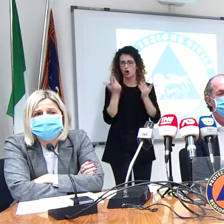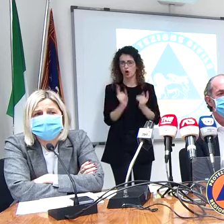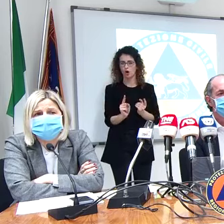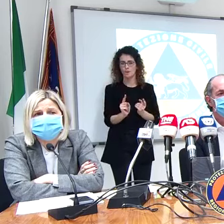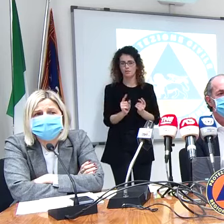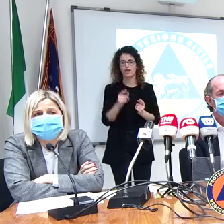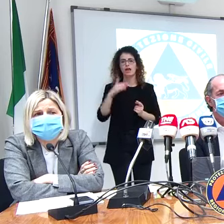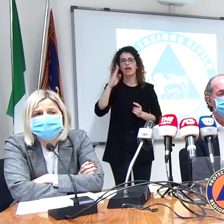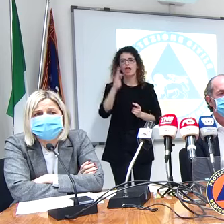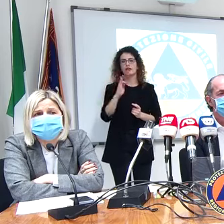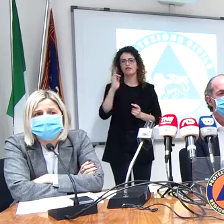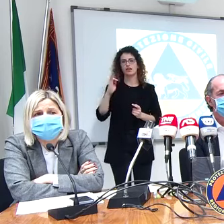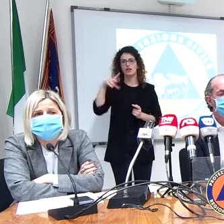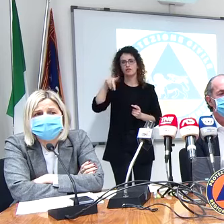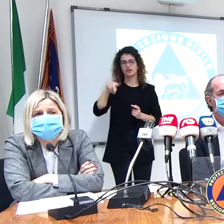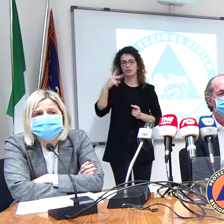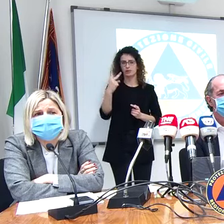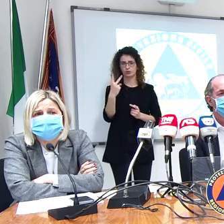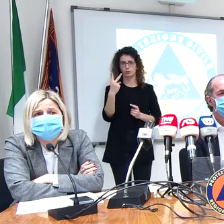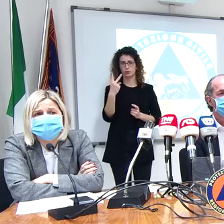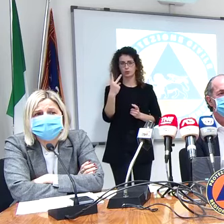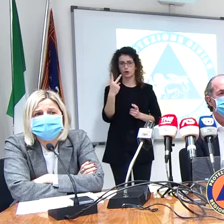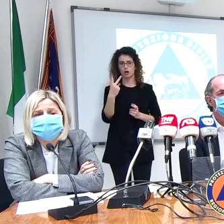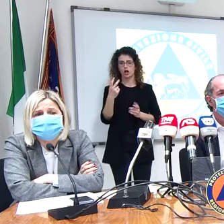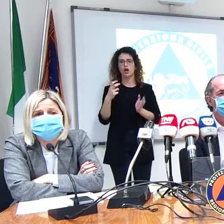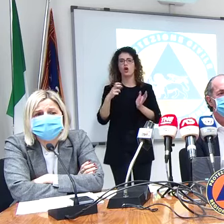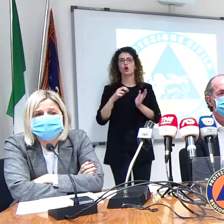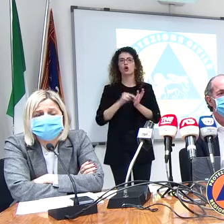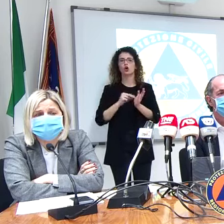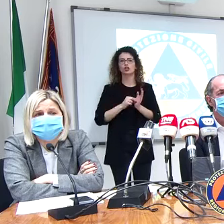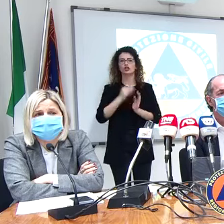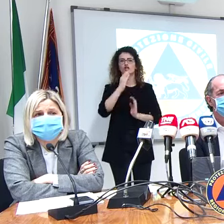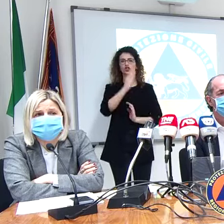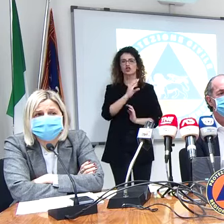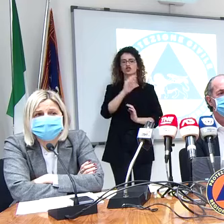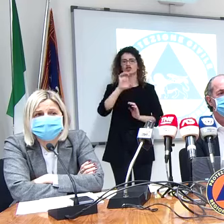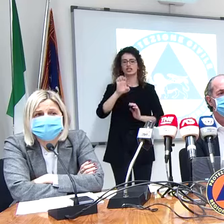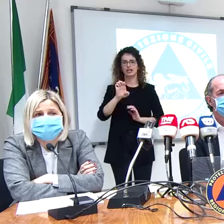FFP2 si parla del codice CE 2163